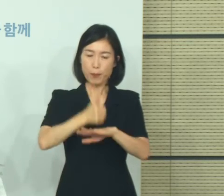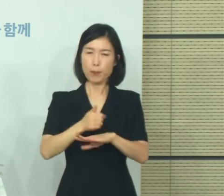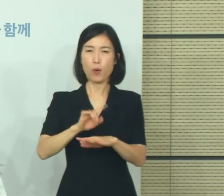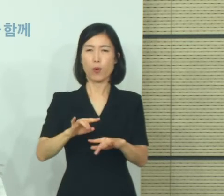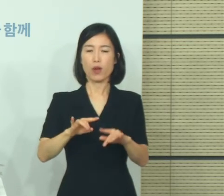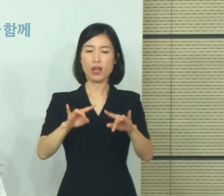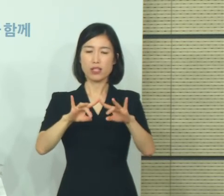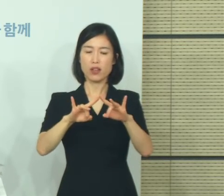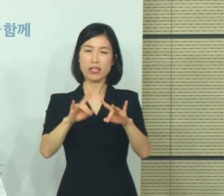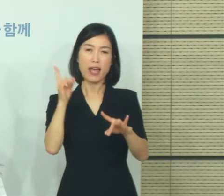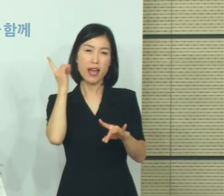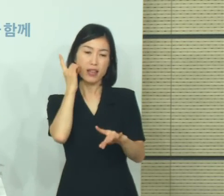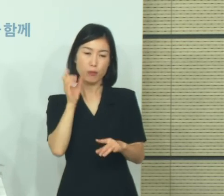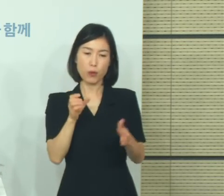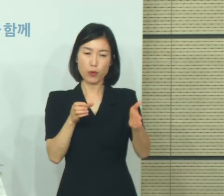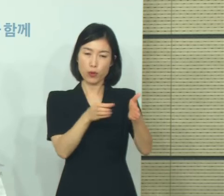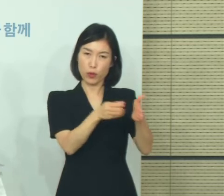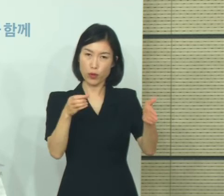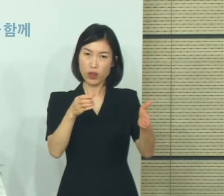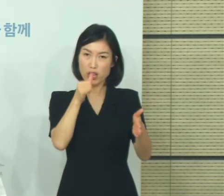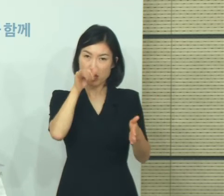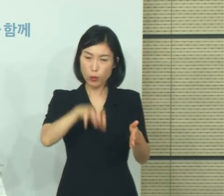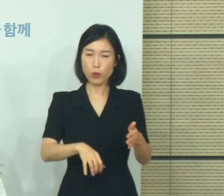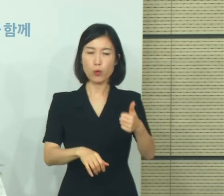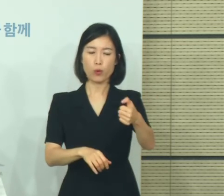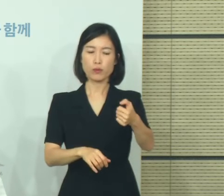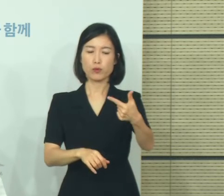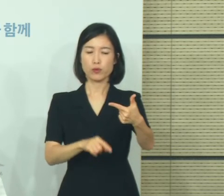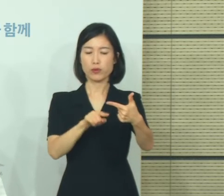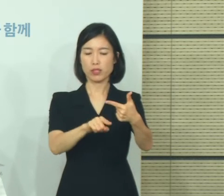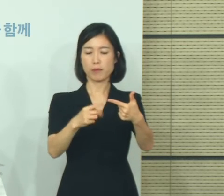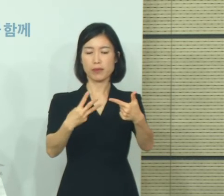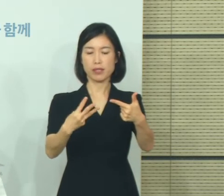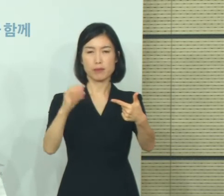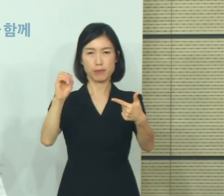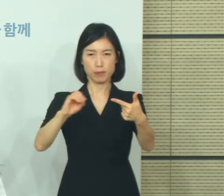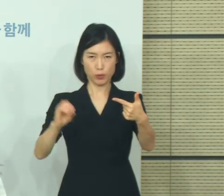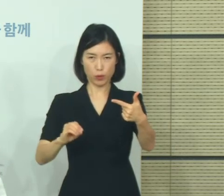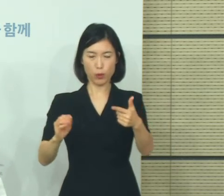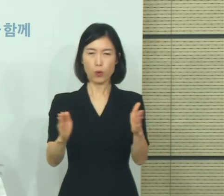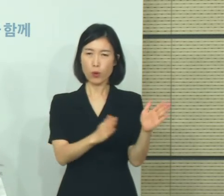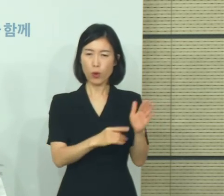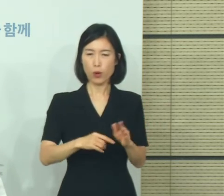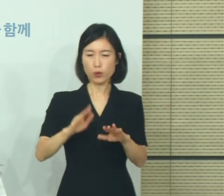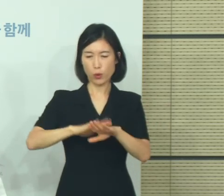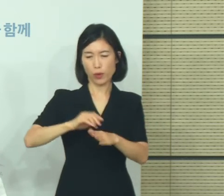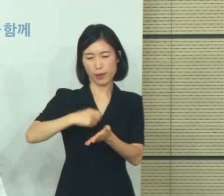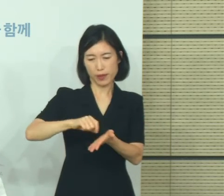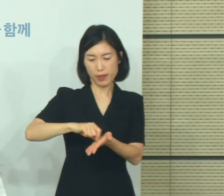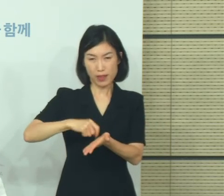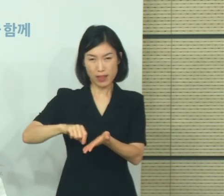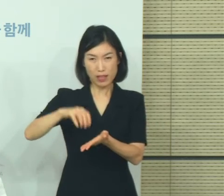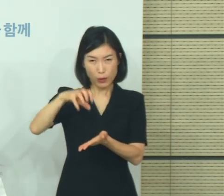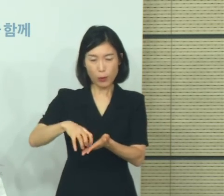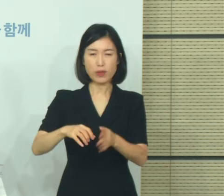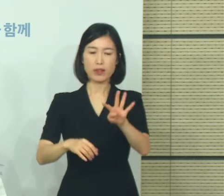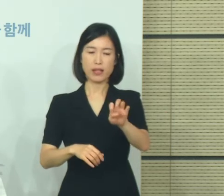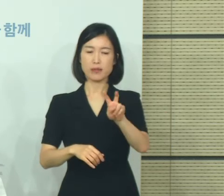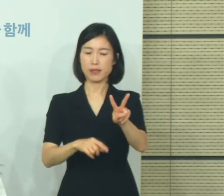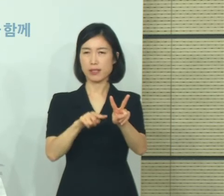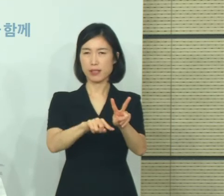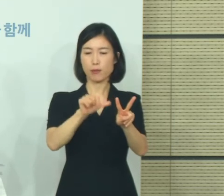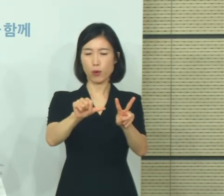전자출입명부를 사용하는 시설은 56.3%였고 수기명부만 사용하는 시설은 42